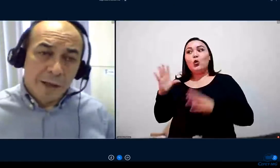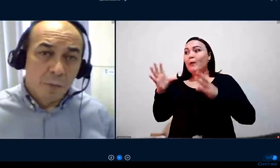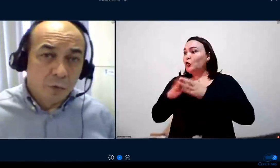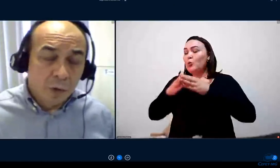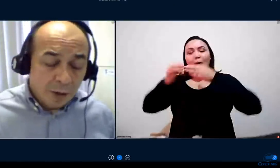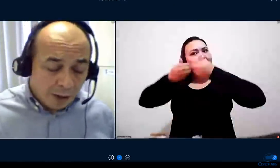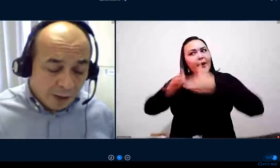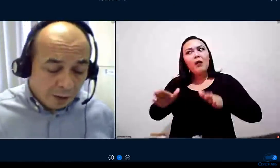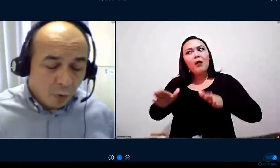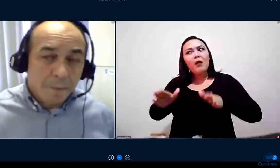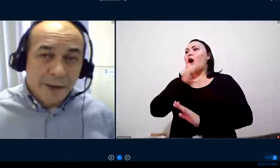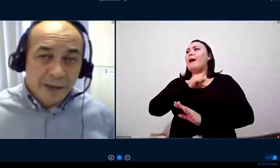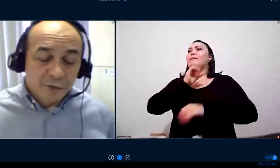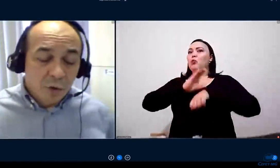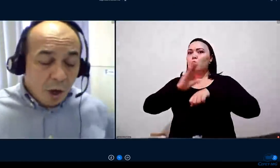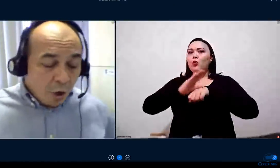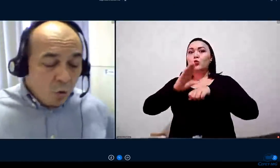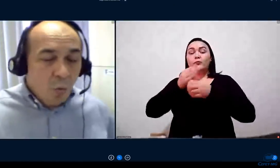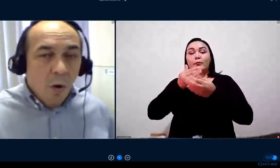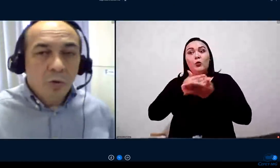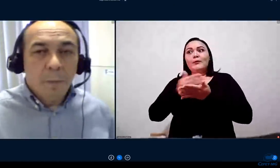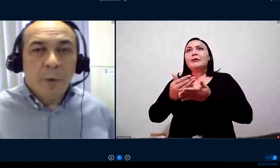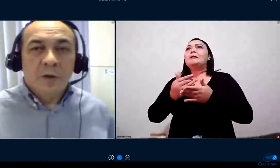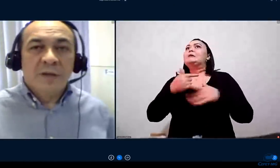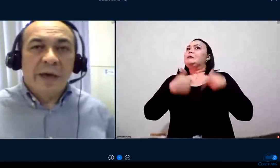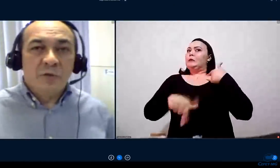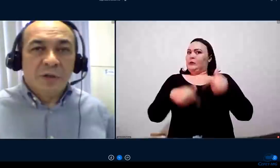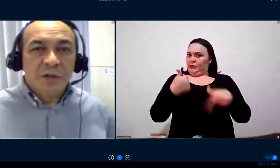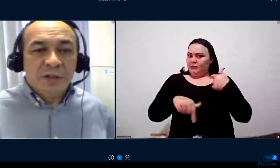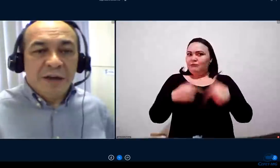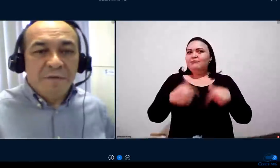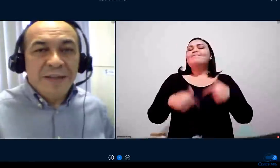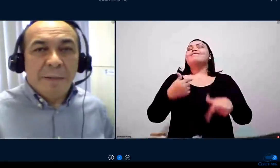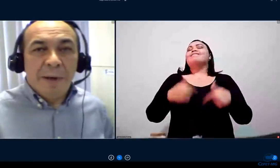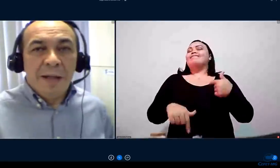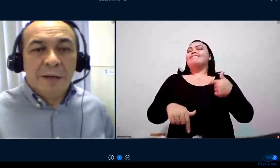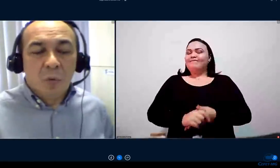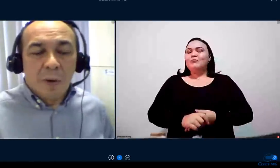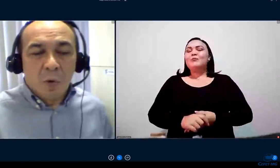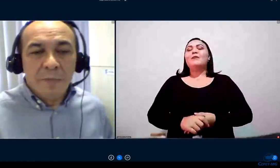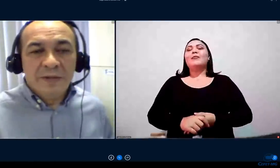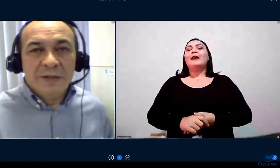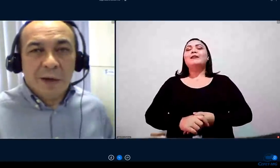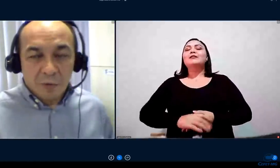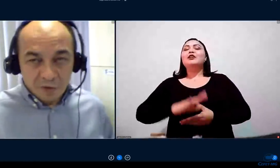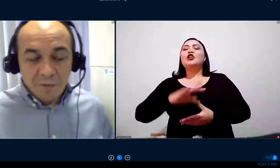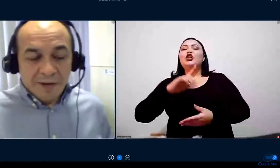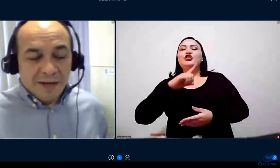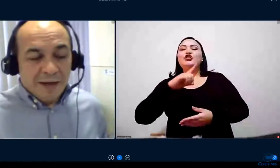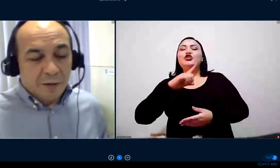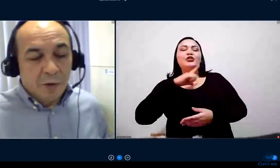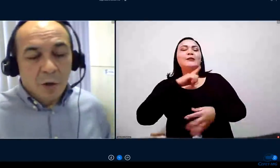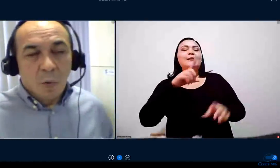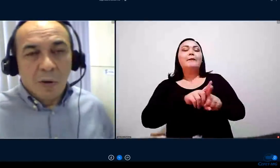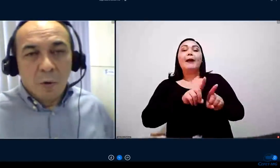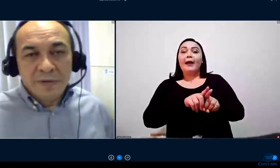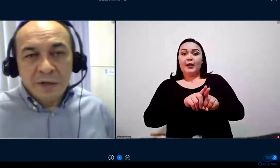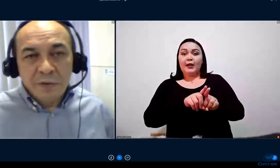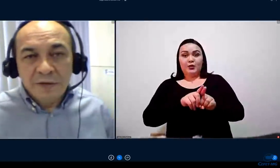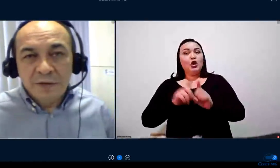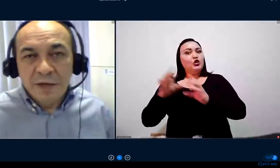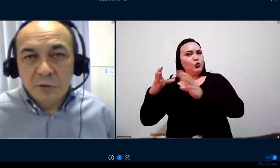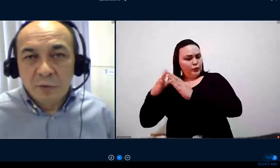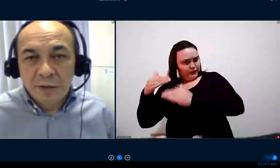foi um trabalho muito complexo. No outro processo, a gente já vem trabalhando com a comissão, isso em paralelo, com a